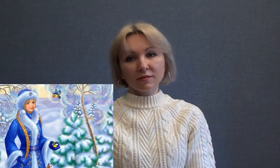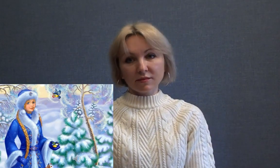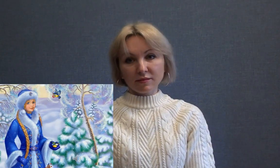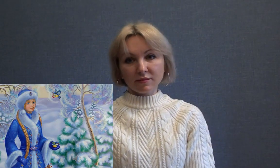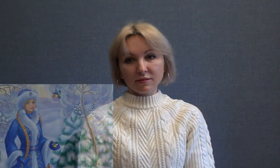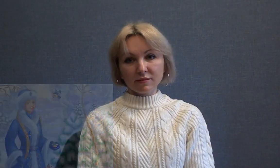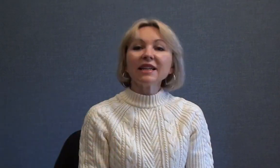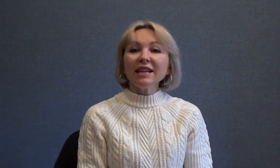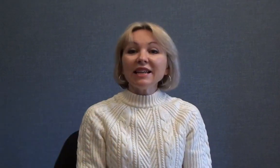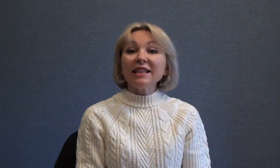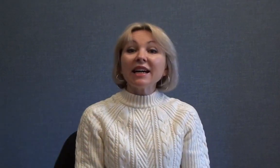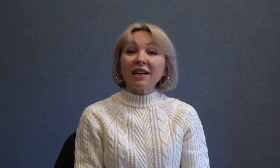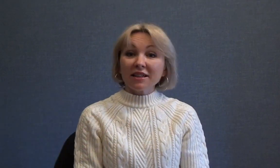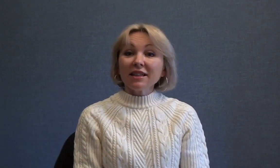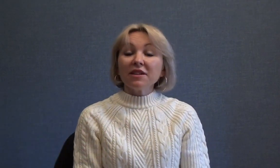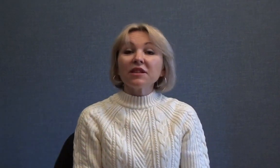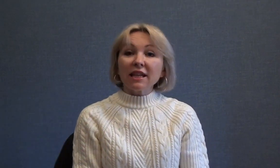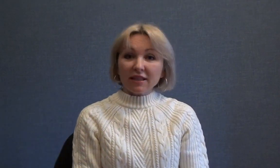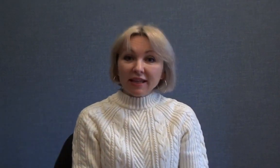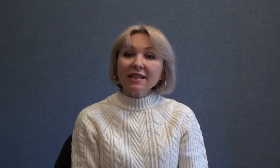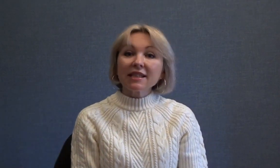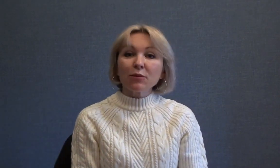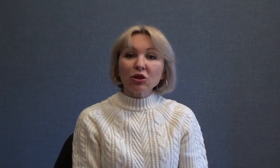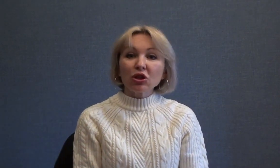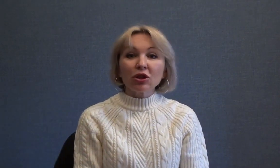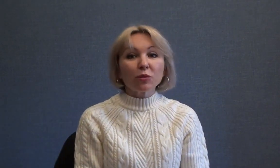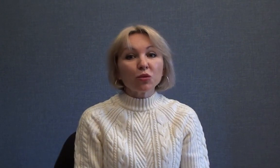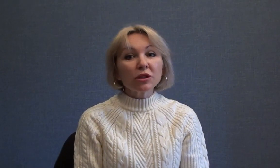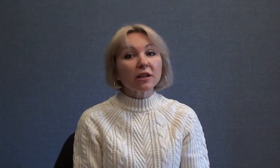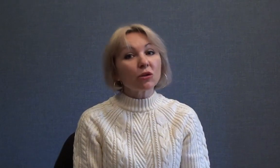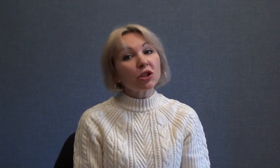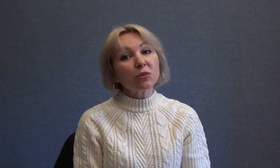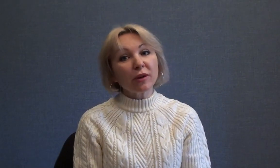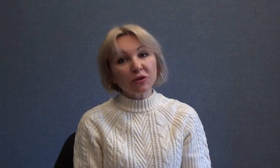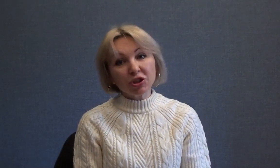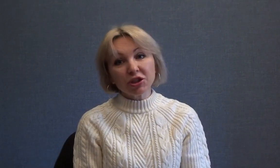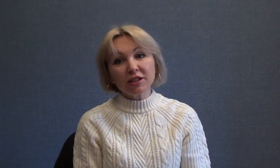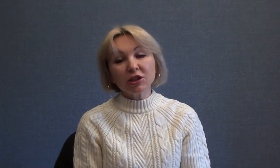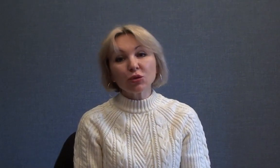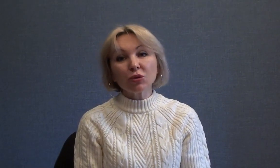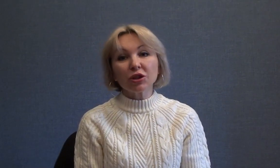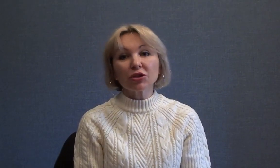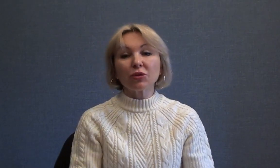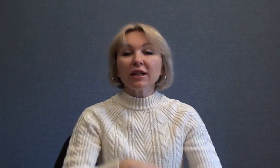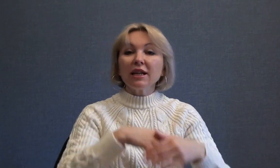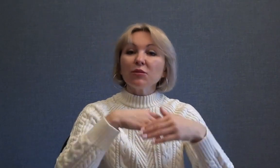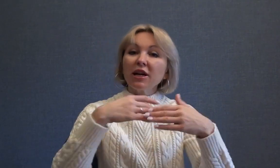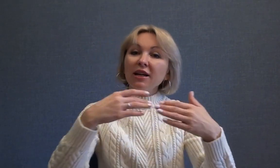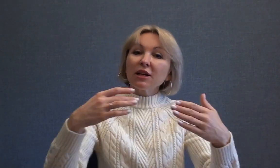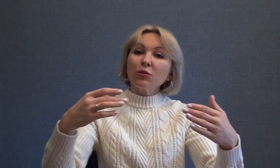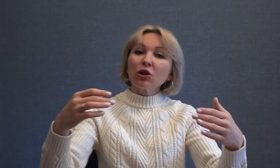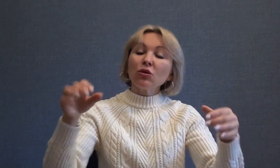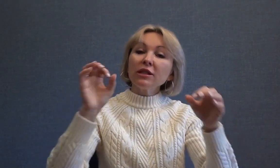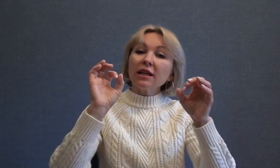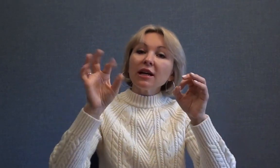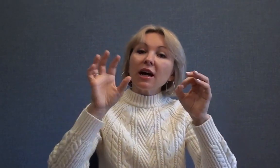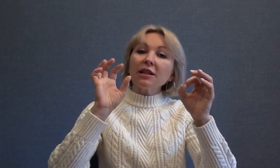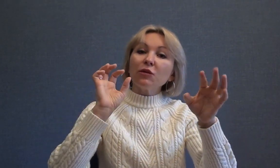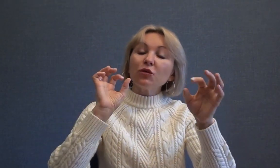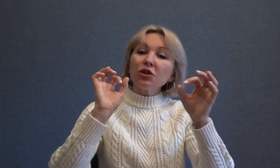Субтитры Итак, вы согласны со мной, что эта музыка очень похожа на снегурочку? Мягкая мелодия, а на фоне